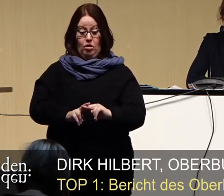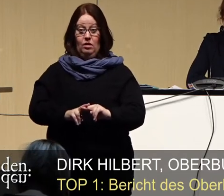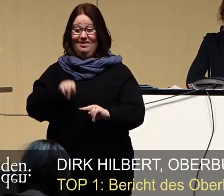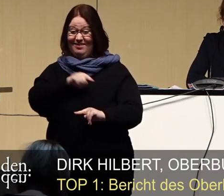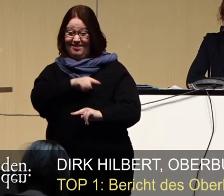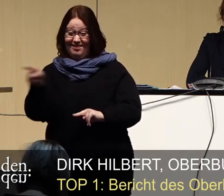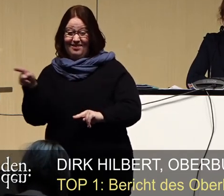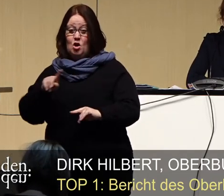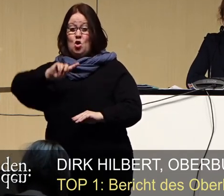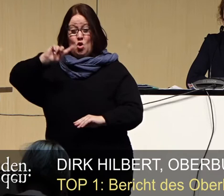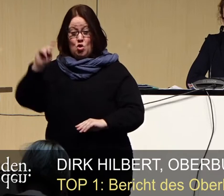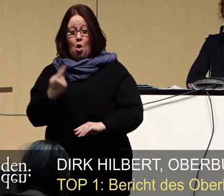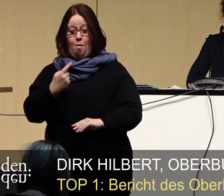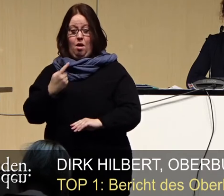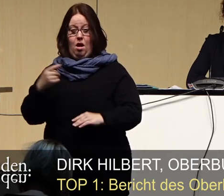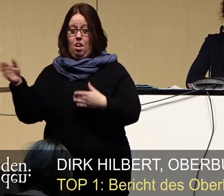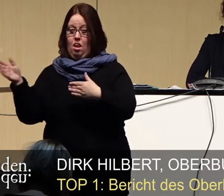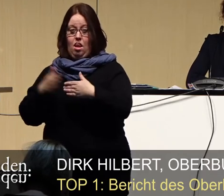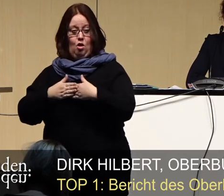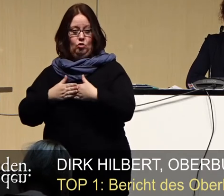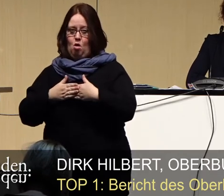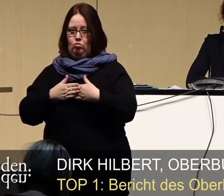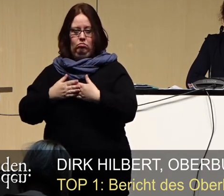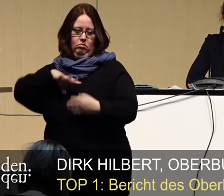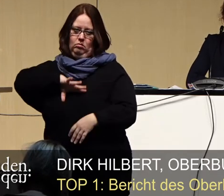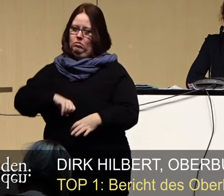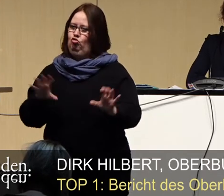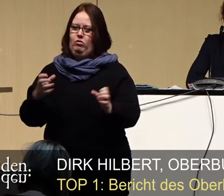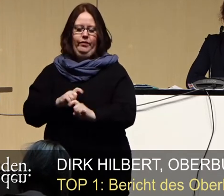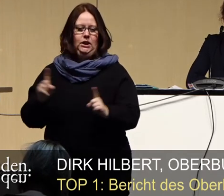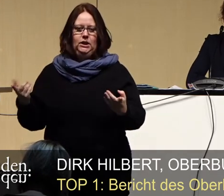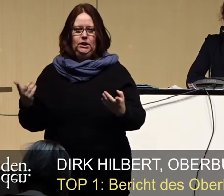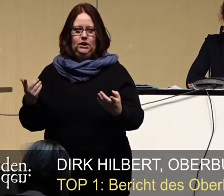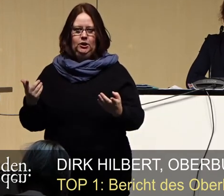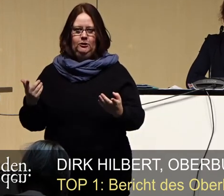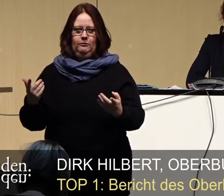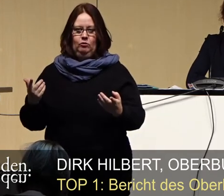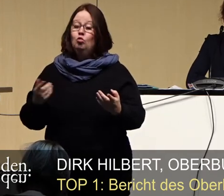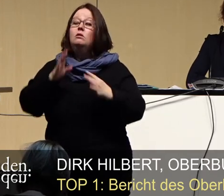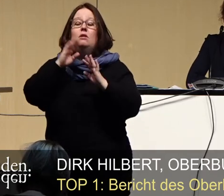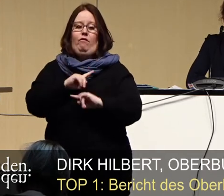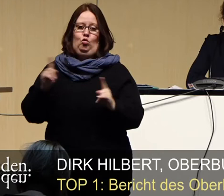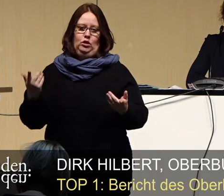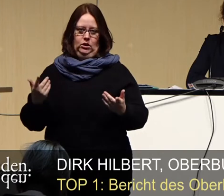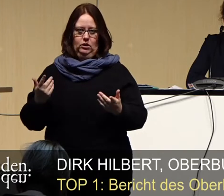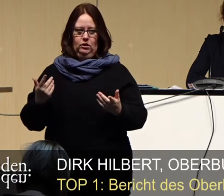Frauen und Männern eine weitere Stilllegung des öffentlichen Lebens zumuten können und dürfen.